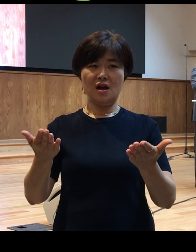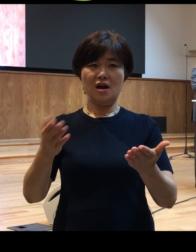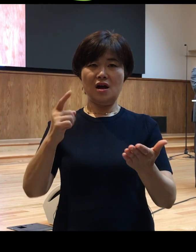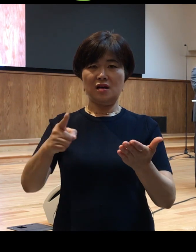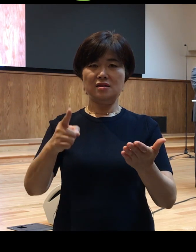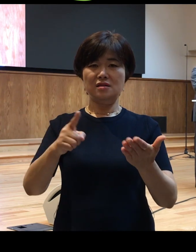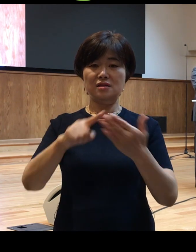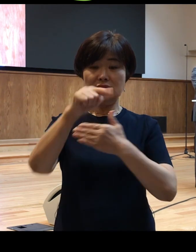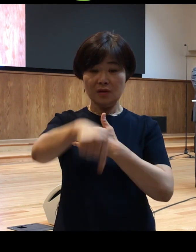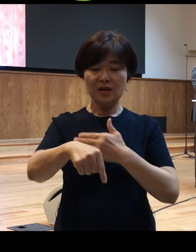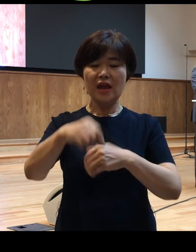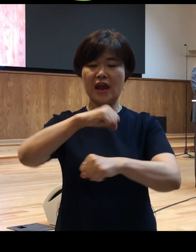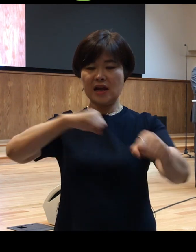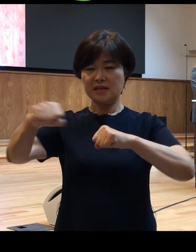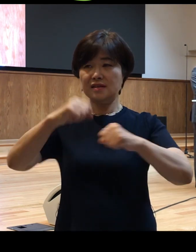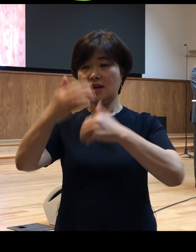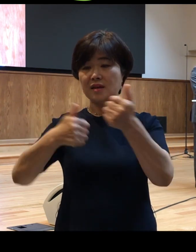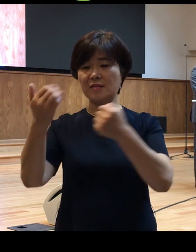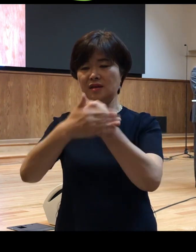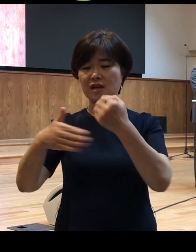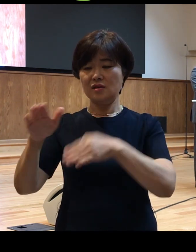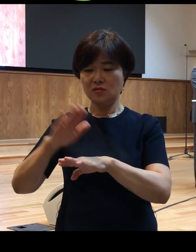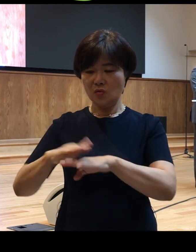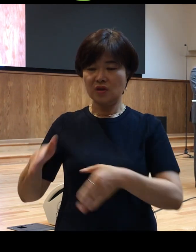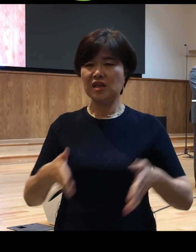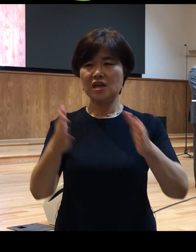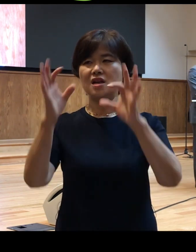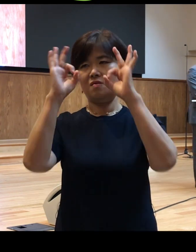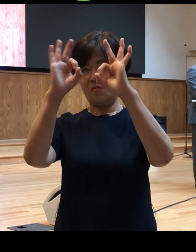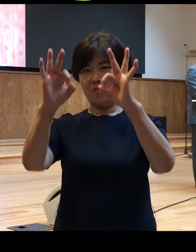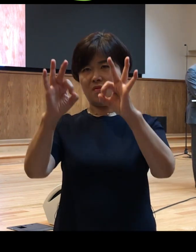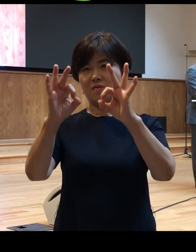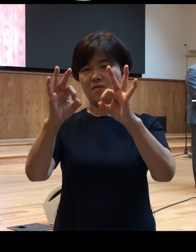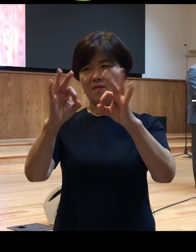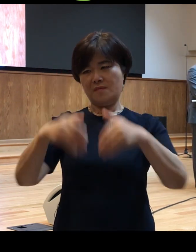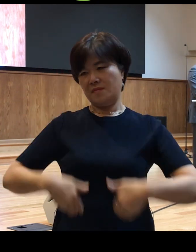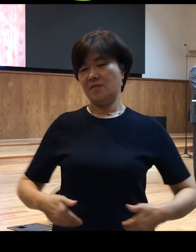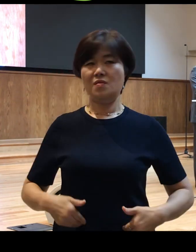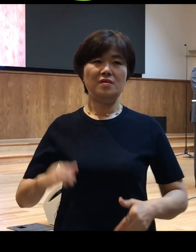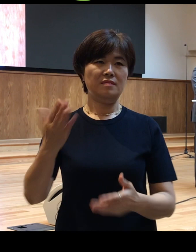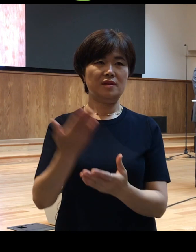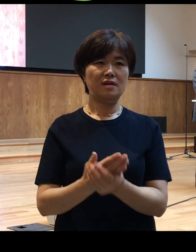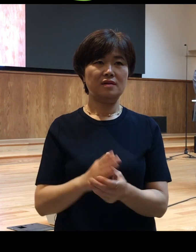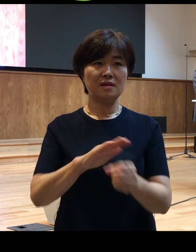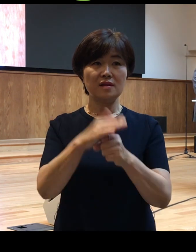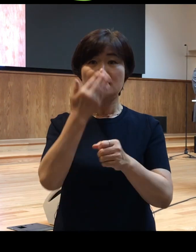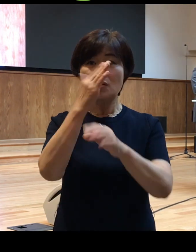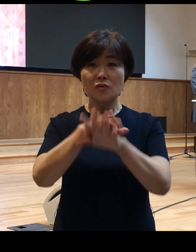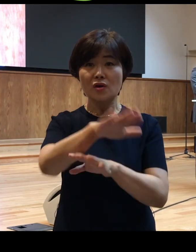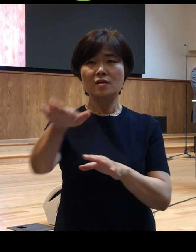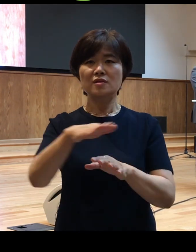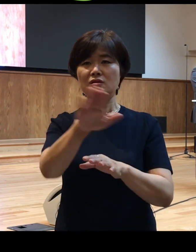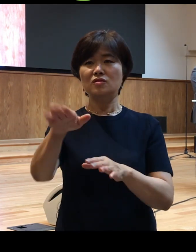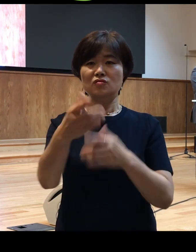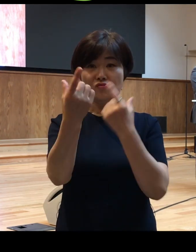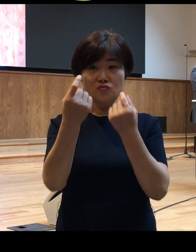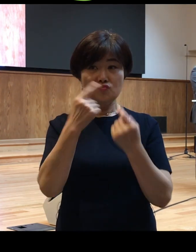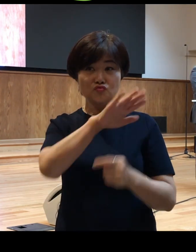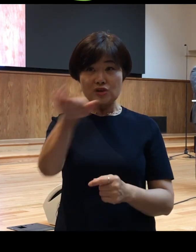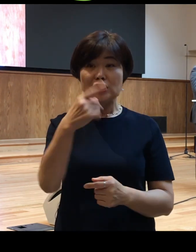하나님의 은혜의 손길을 볼 수 있어야 하는 것입니다 사랑하는 성도 여러분 저와 여러분의 눈이 마음과